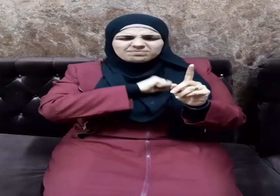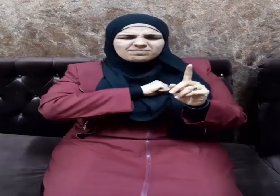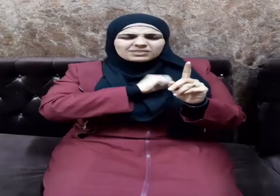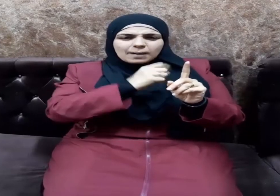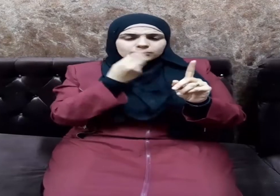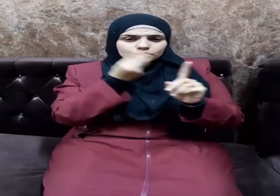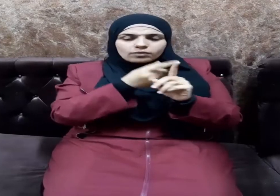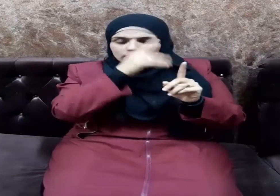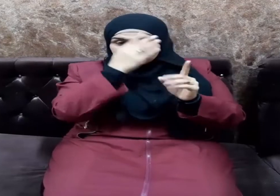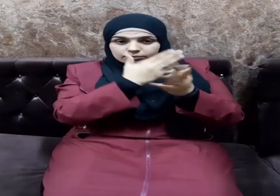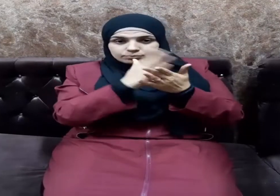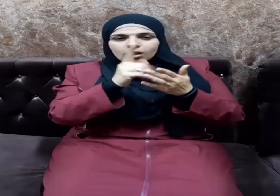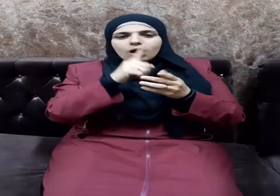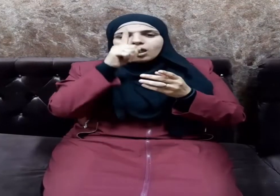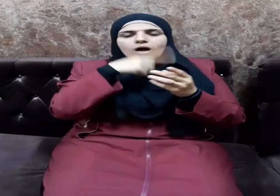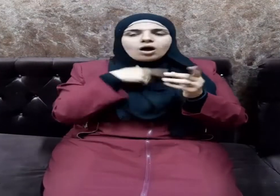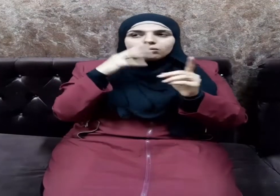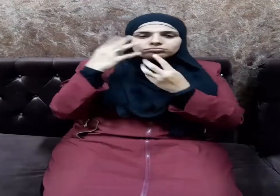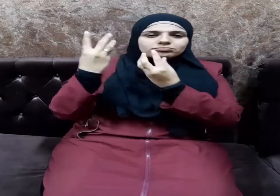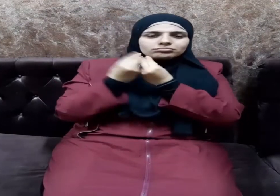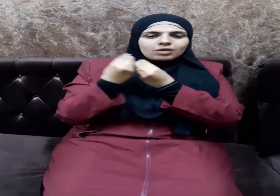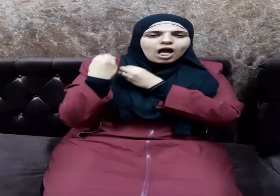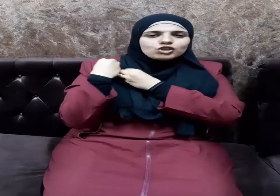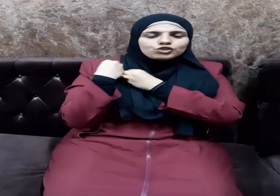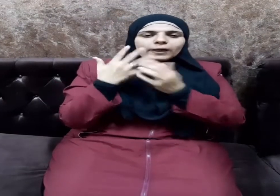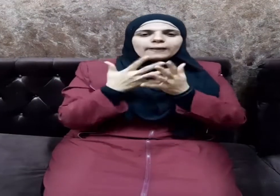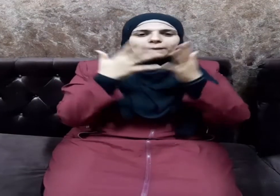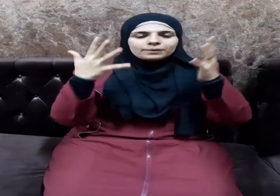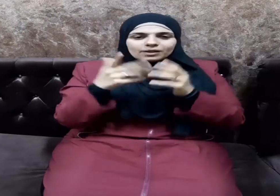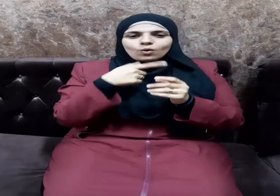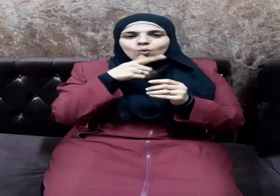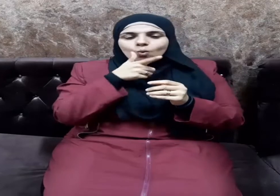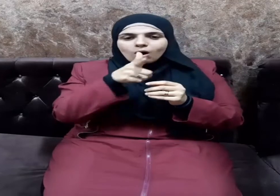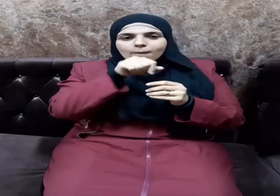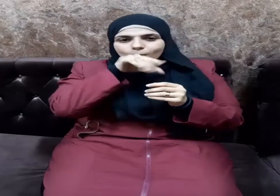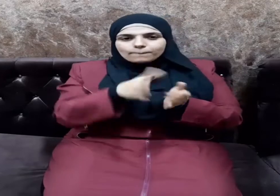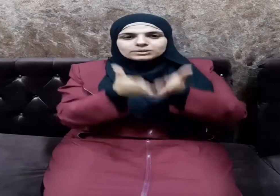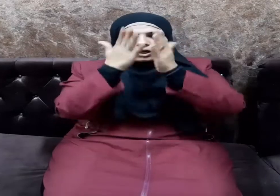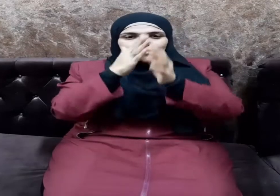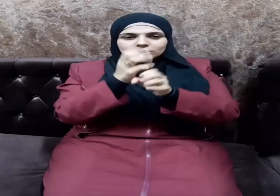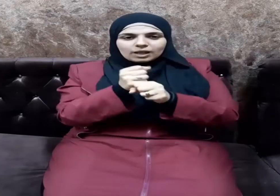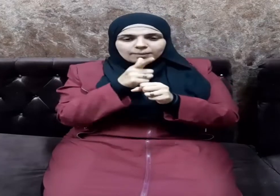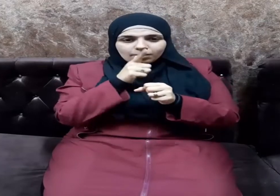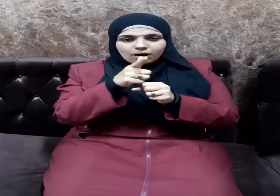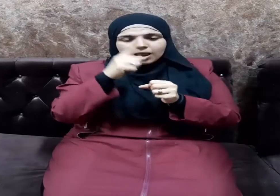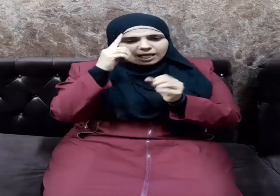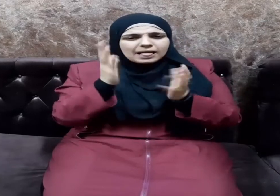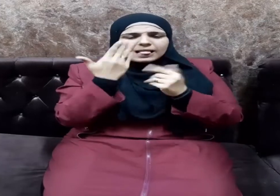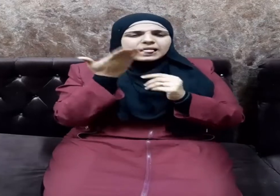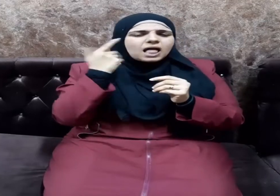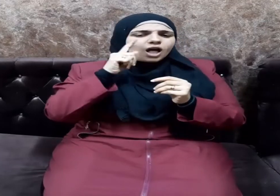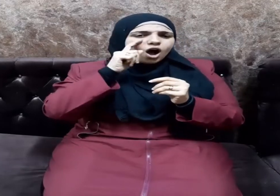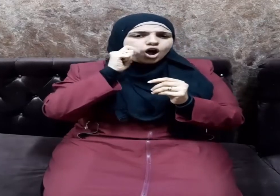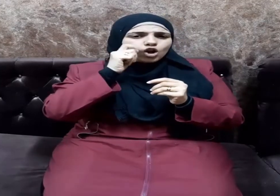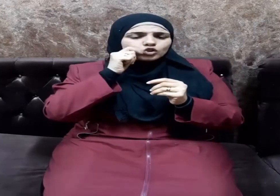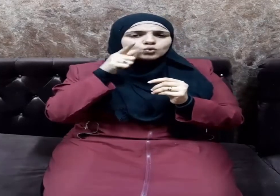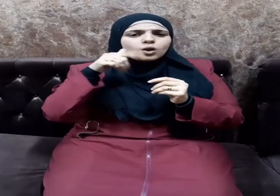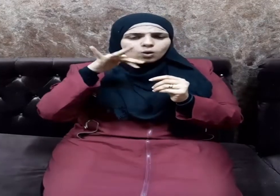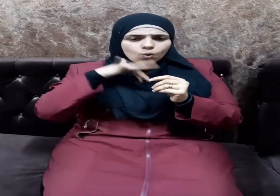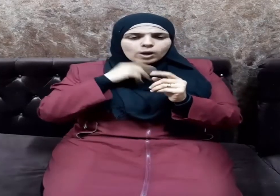أظله الله في ظله وقال صلى الله عليه وسلم كان رجل يدين